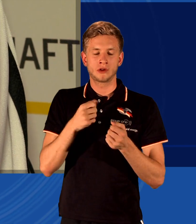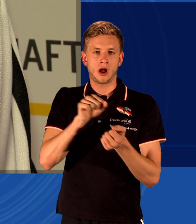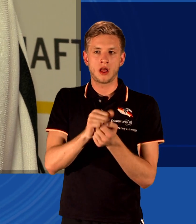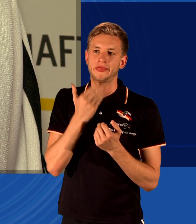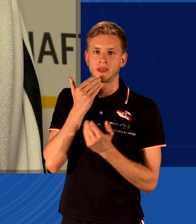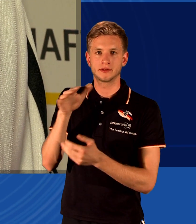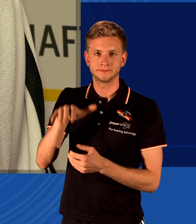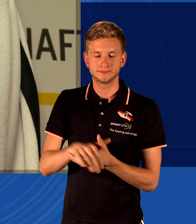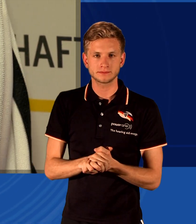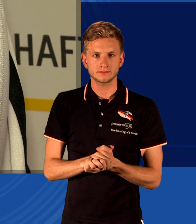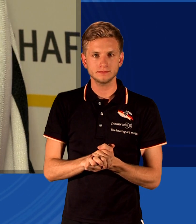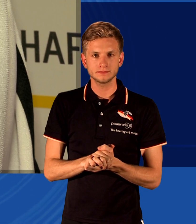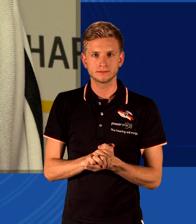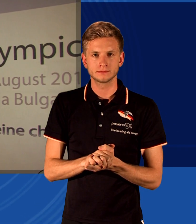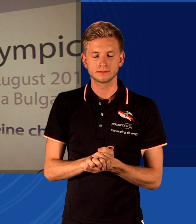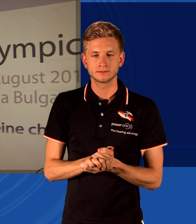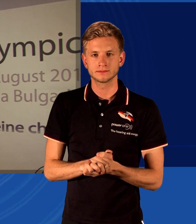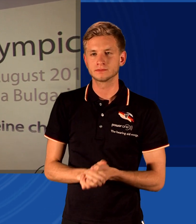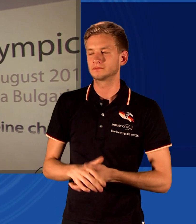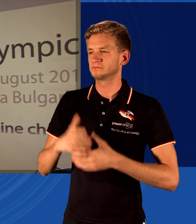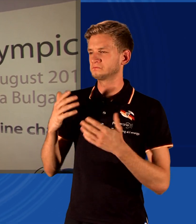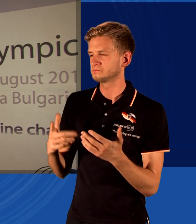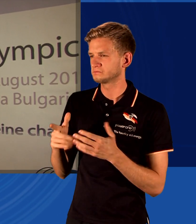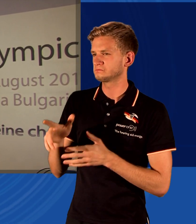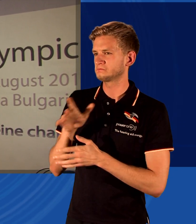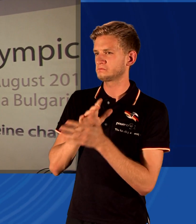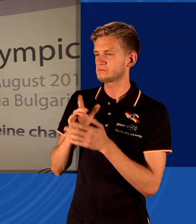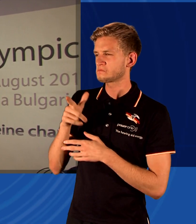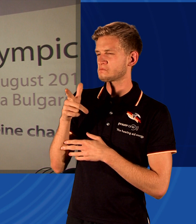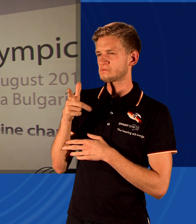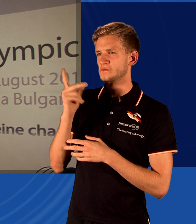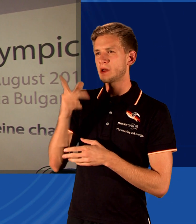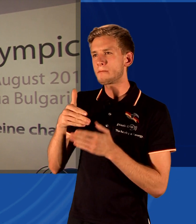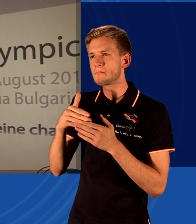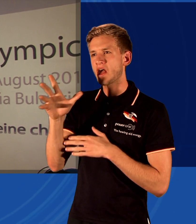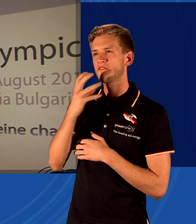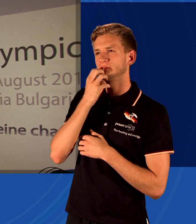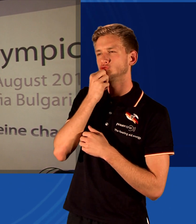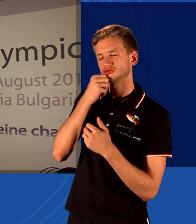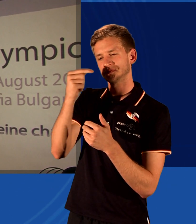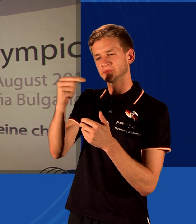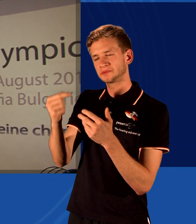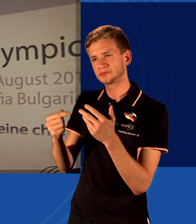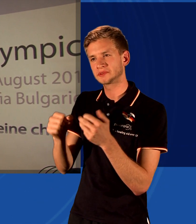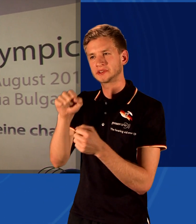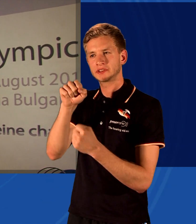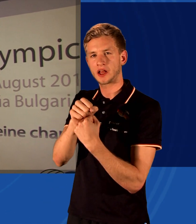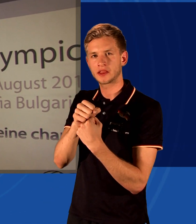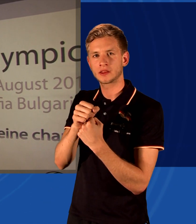Wenn Sie sagen, von Schlange stehen, wie sieht das aus? Wo könnten Sie sich noch mehr wünschen, was beziehungsweise der